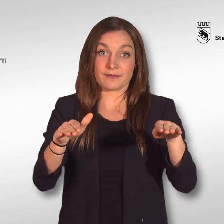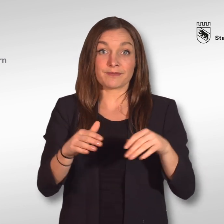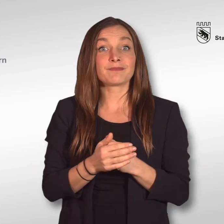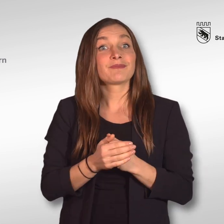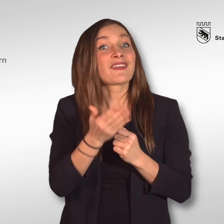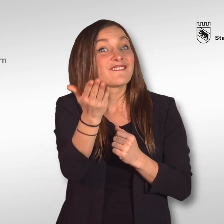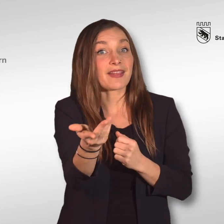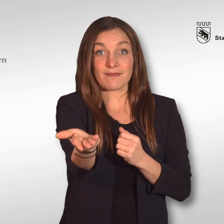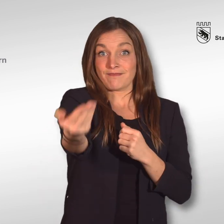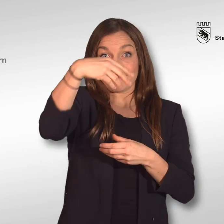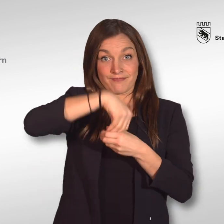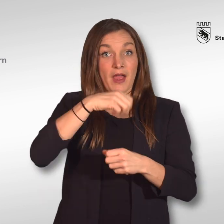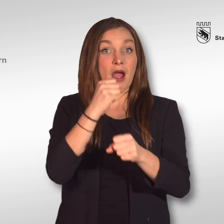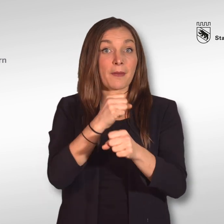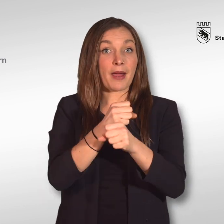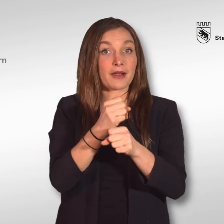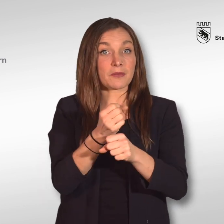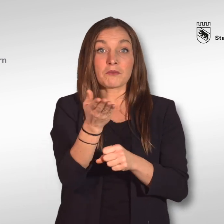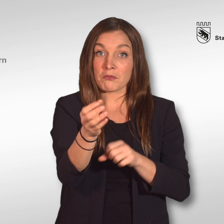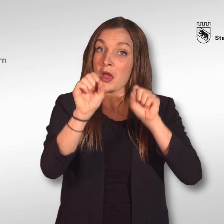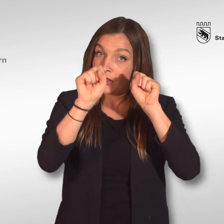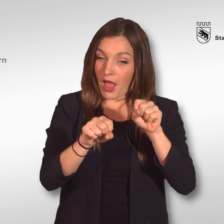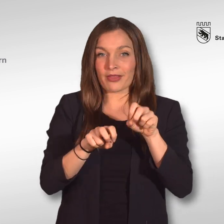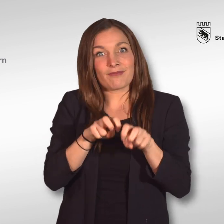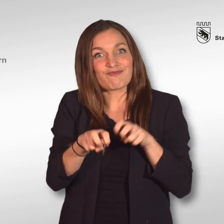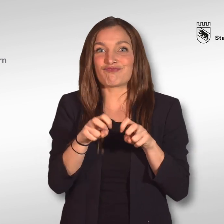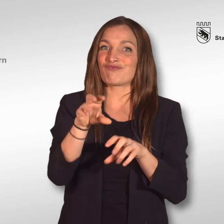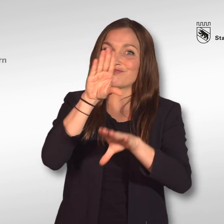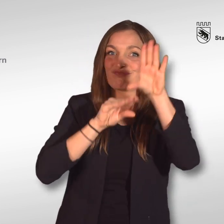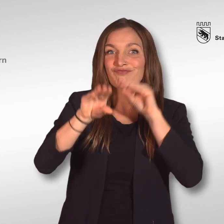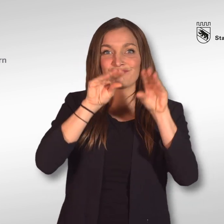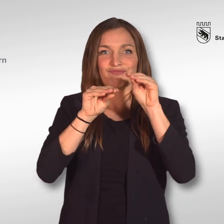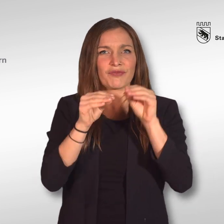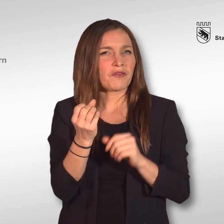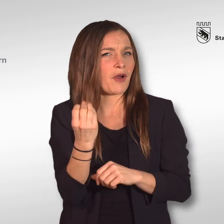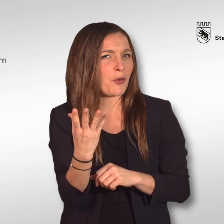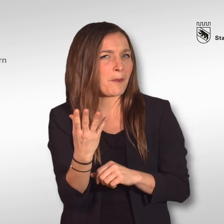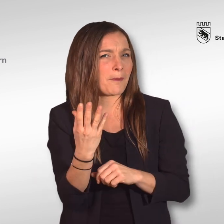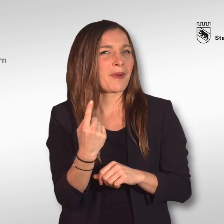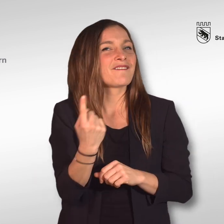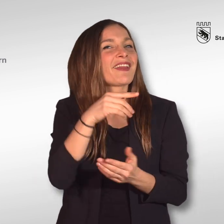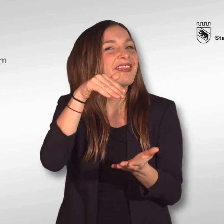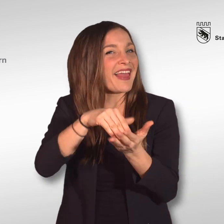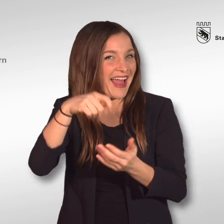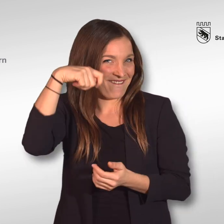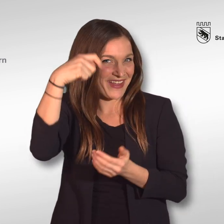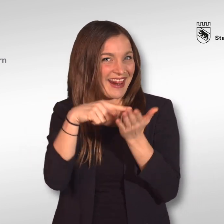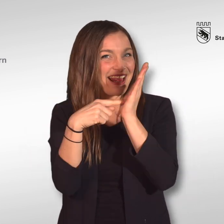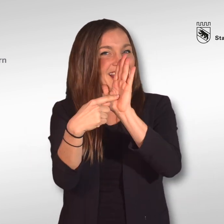Warum es sich für Sie lohnt, bei der Stadt Bern zu arbeiten, welche Grundsätze wir haben und von welchen Vorteilen